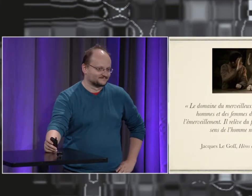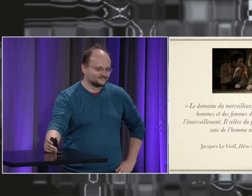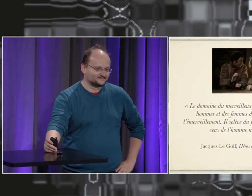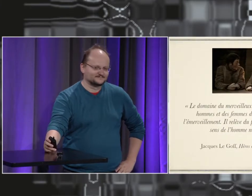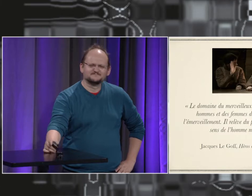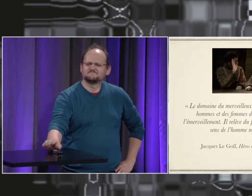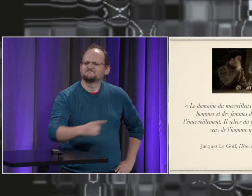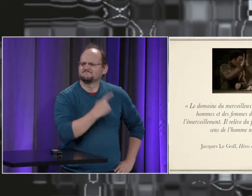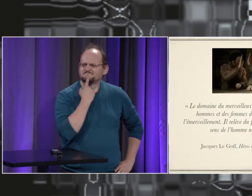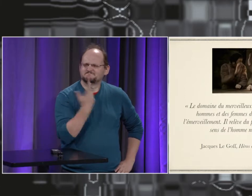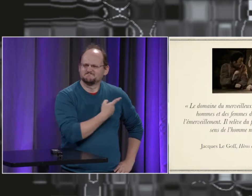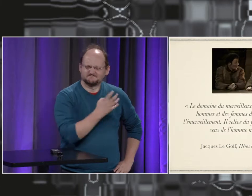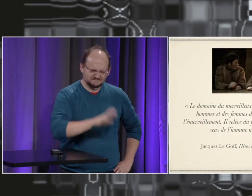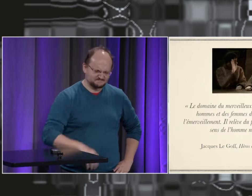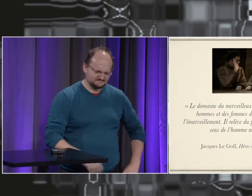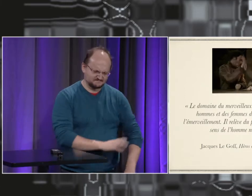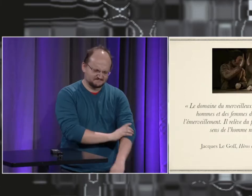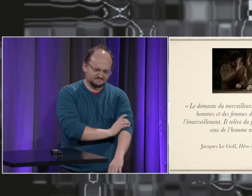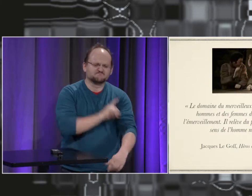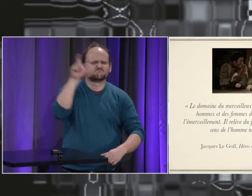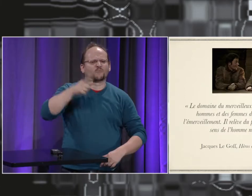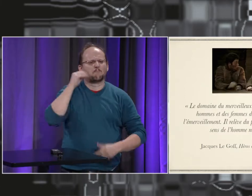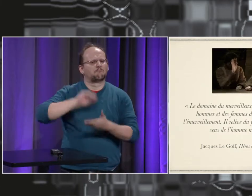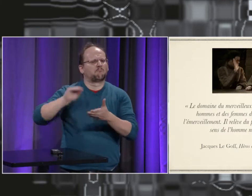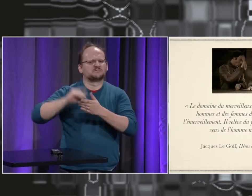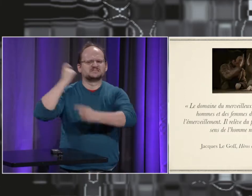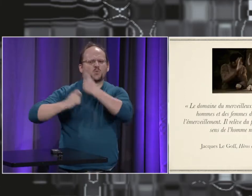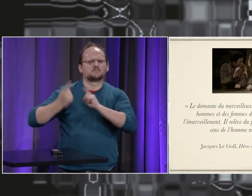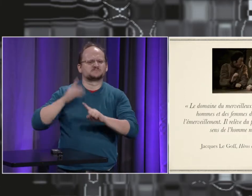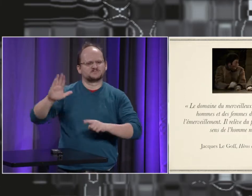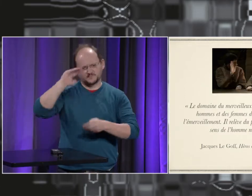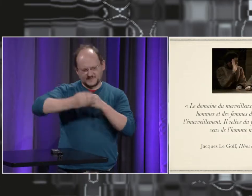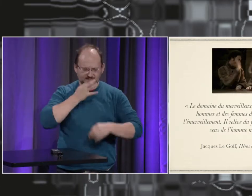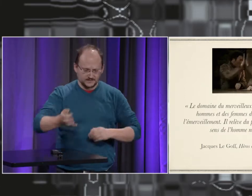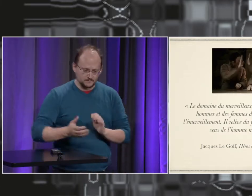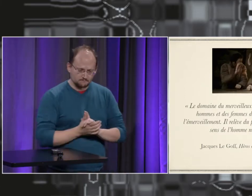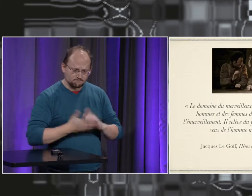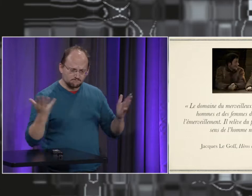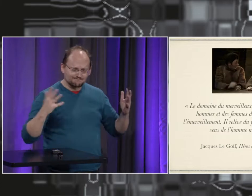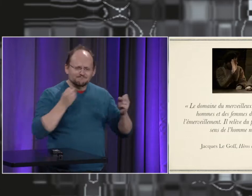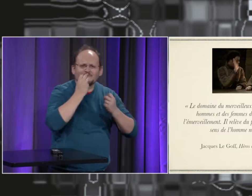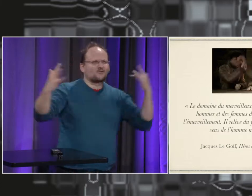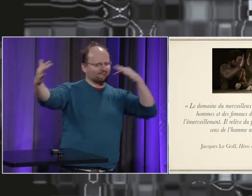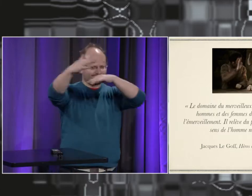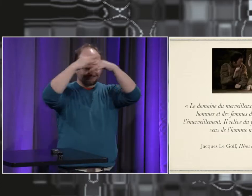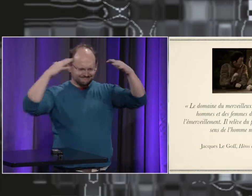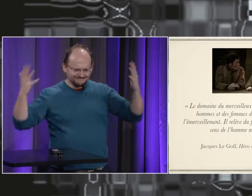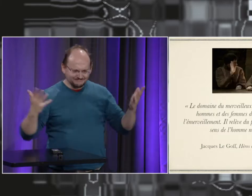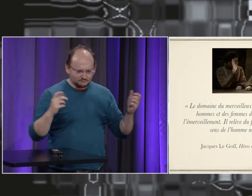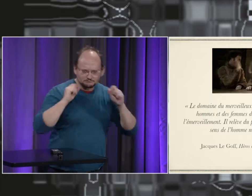et évoluer alors qu'est-ce que ça dit ce texte ? c'est un historien du Moyen-Âge qui a écrit ce texte